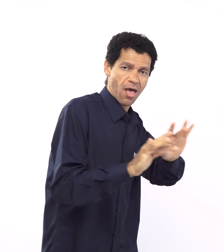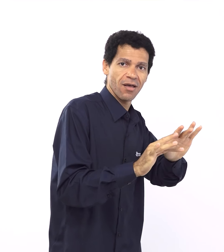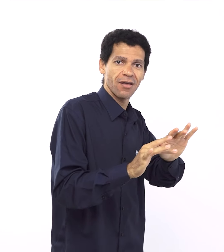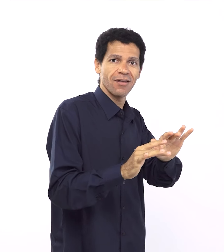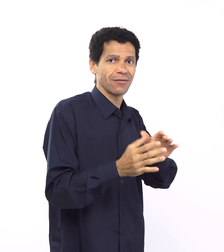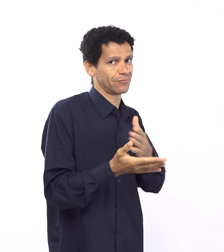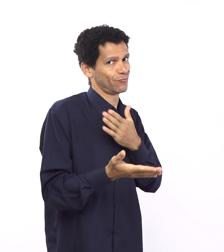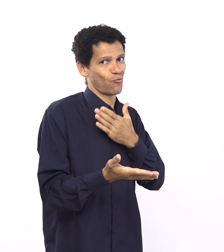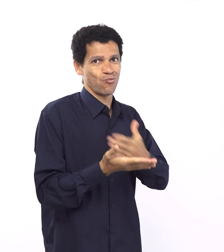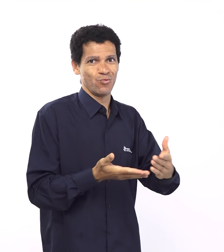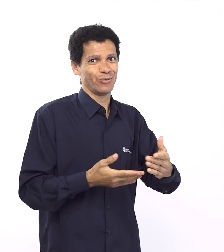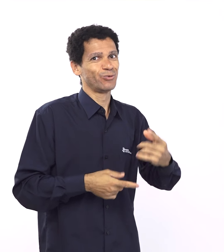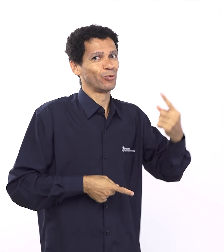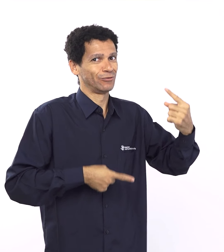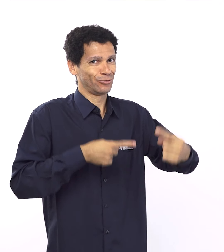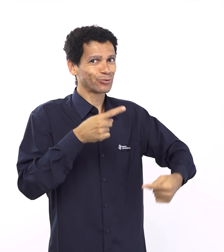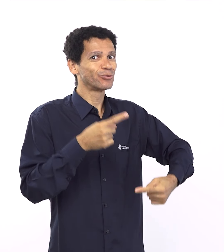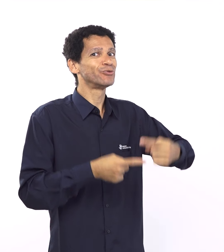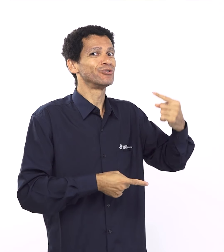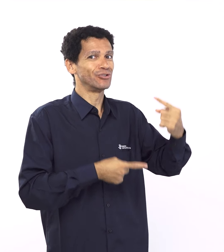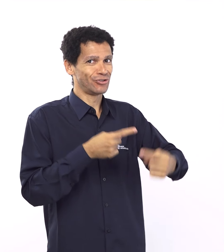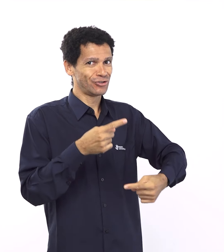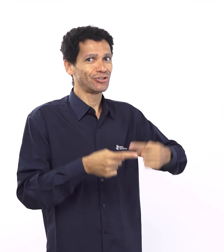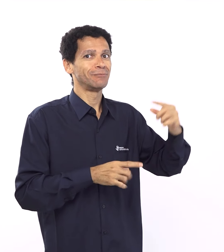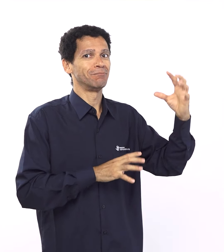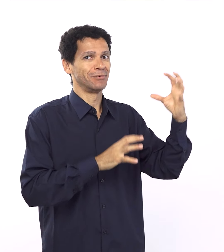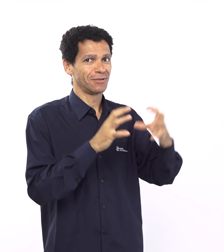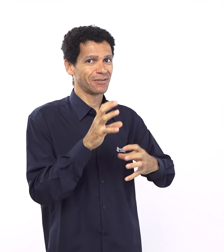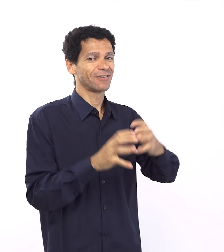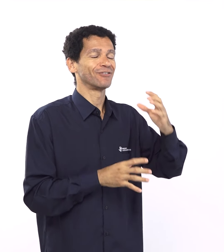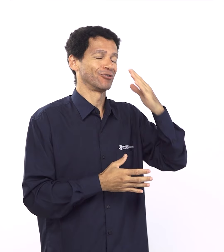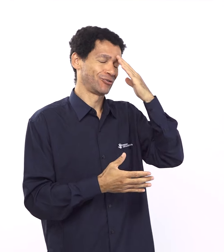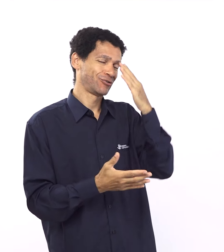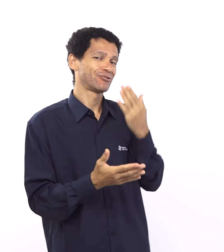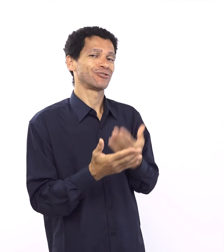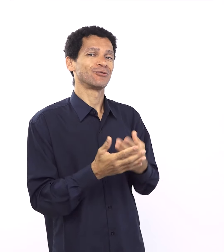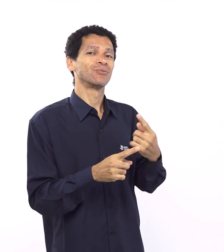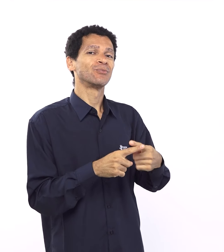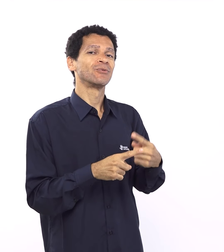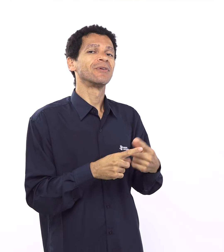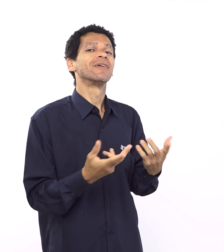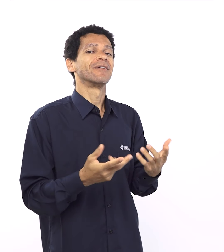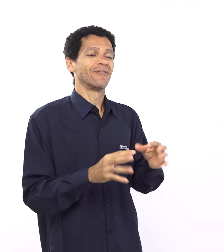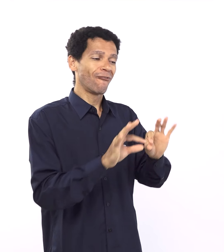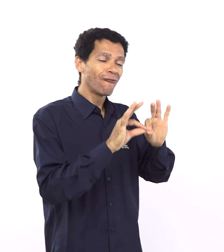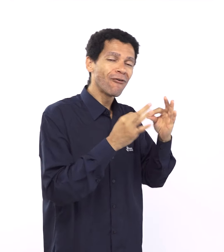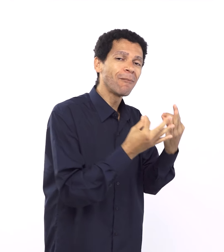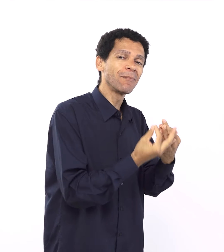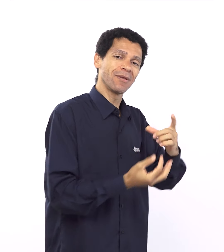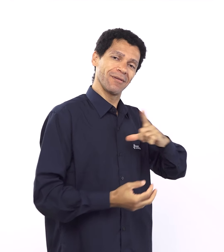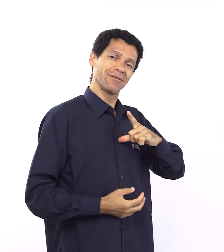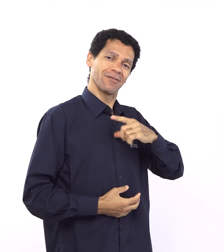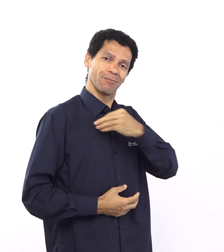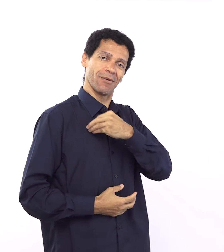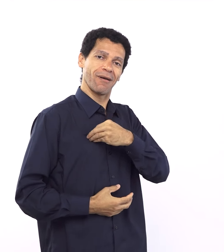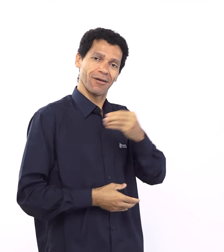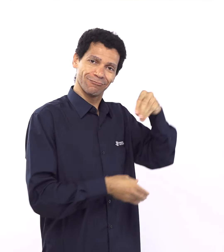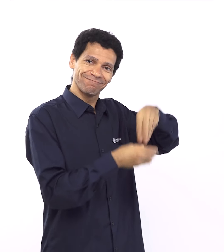era só ir. E quando a gente olha para os homens que Deus usou, ou quando a gente olha para os grandes nomes